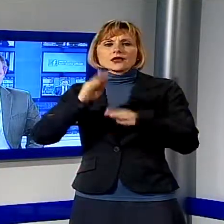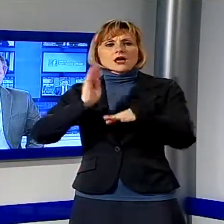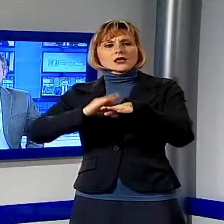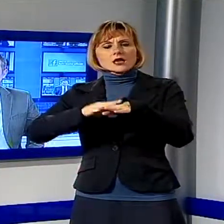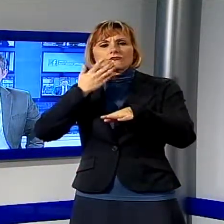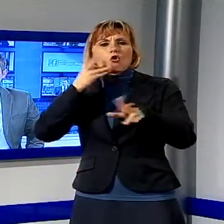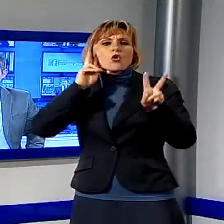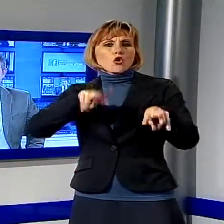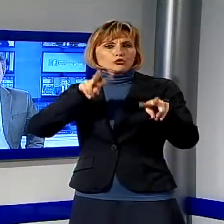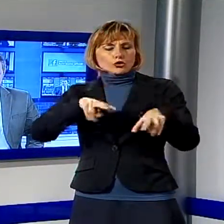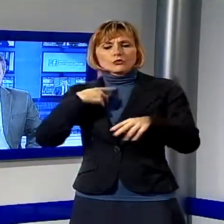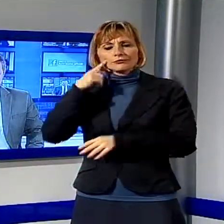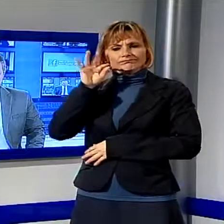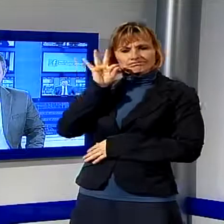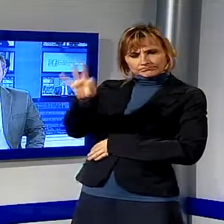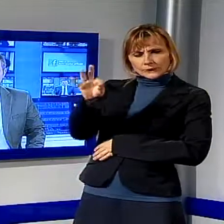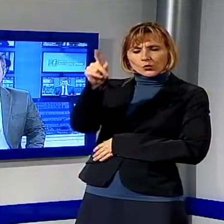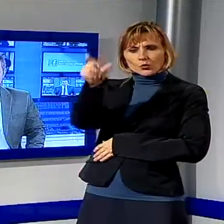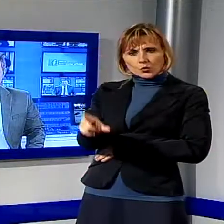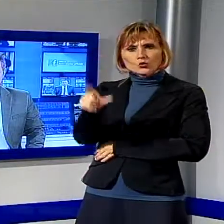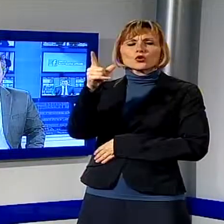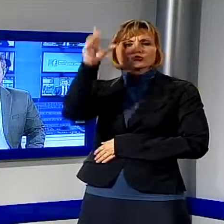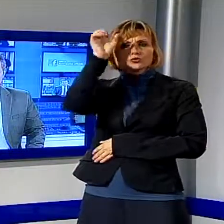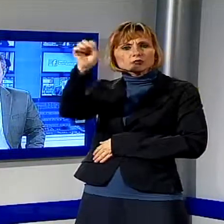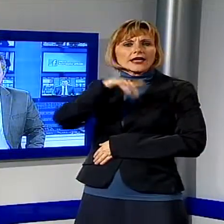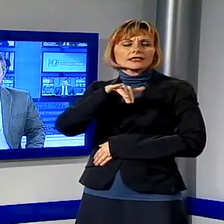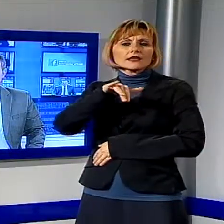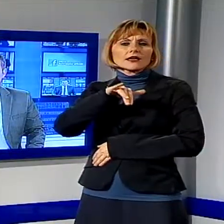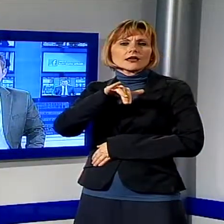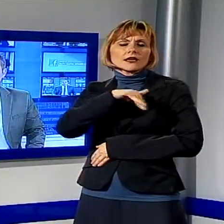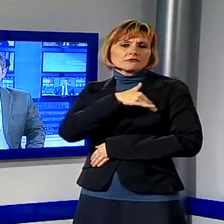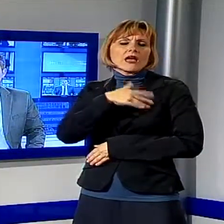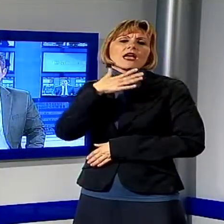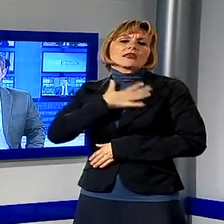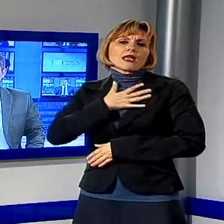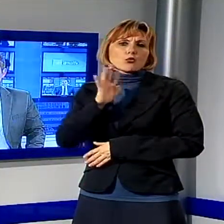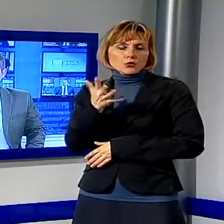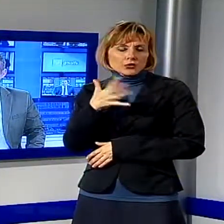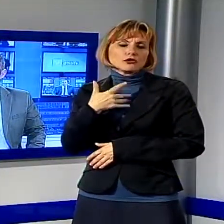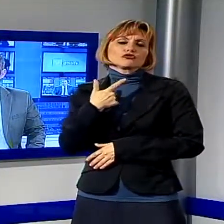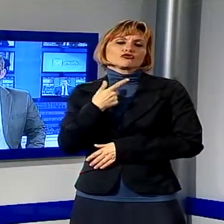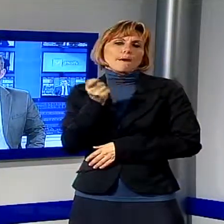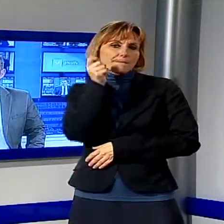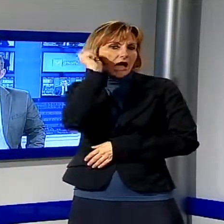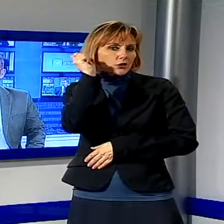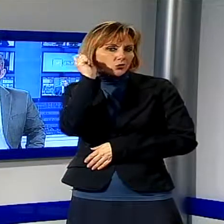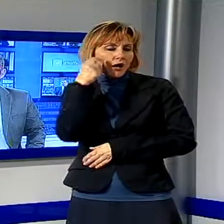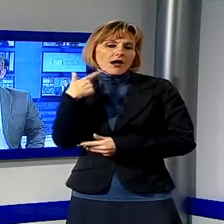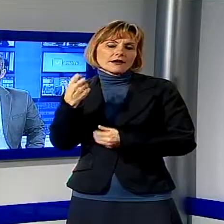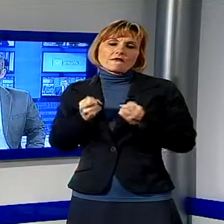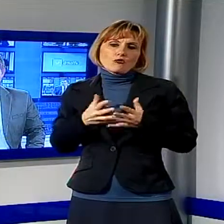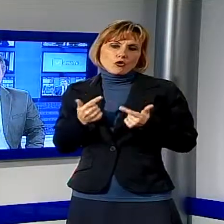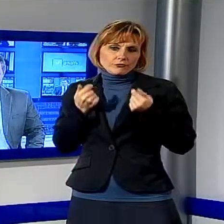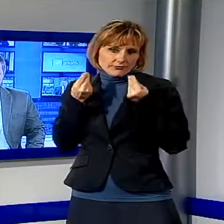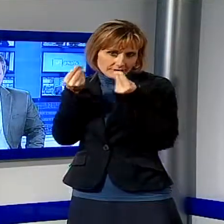poliziotti su uno studente di 15 anni che ha spontaneamente consegnato una dose di marijuana. Sono stati avvertiti